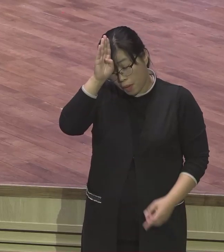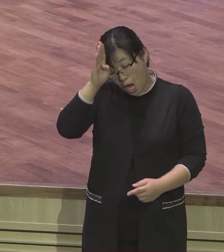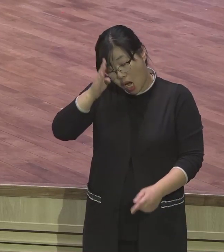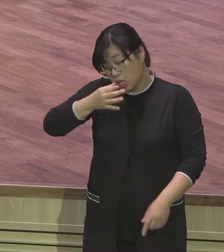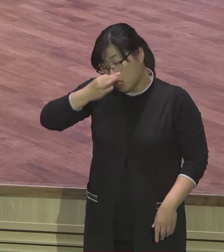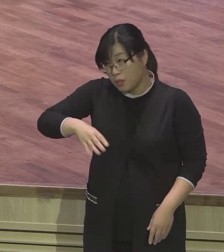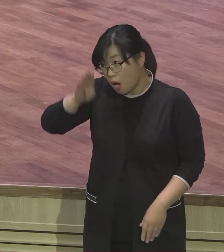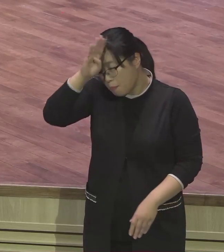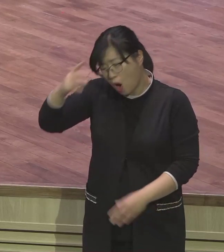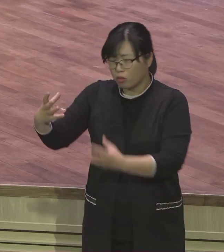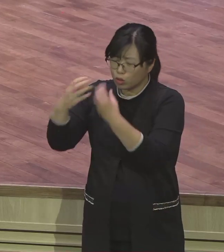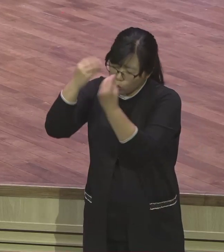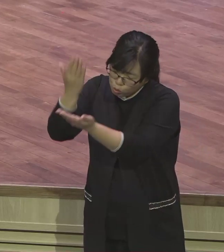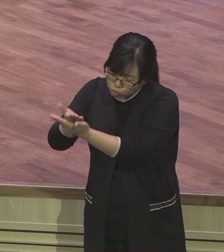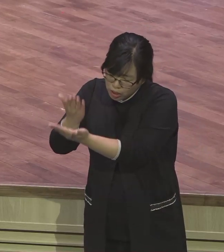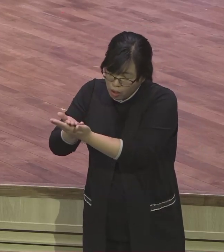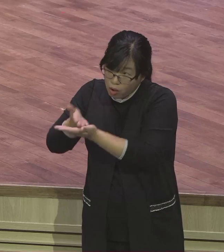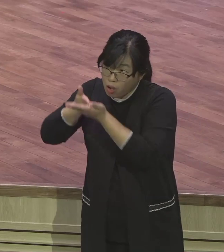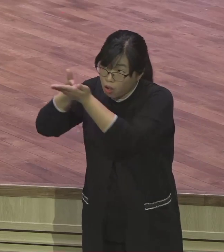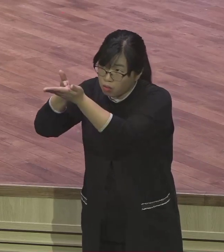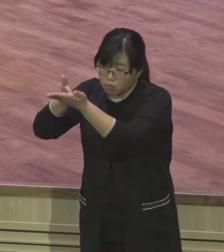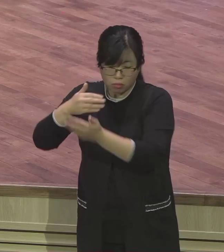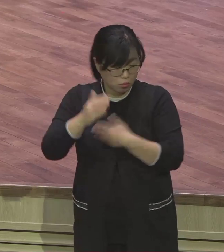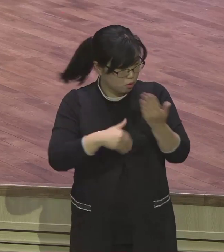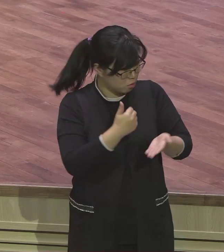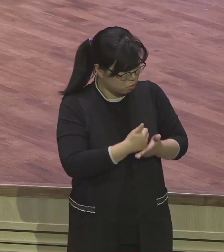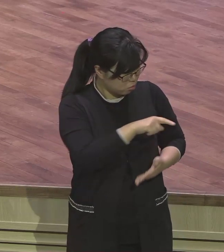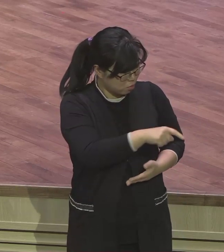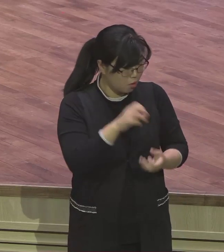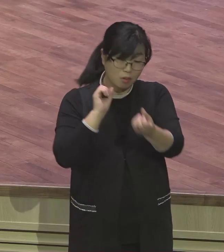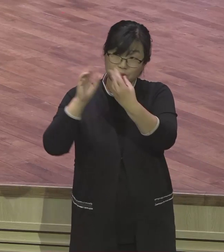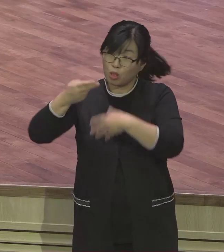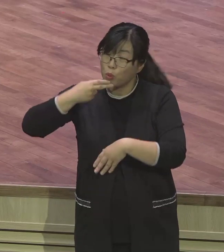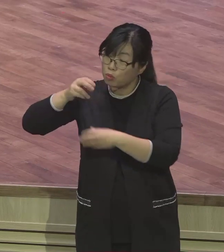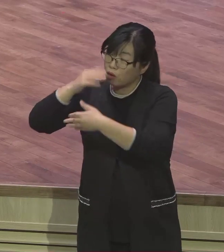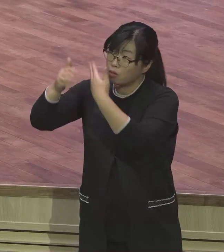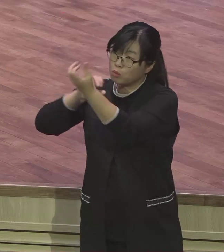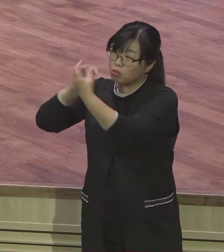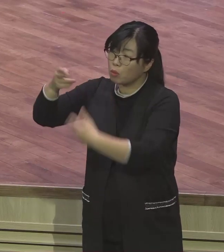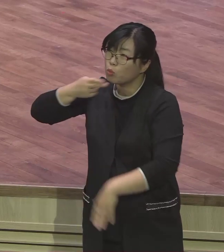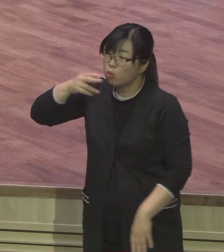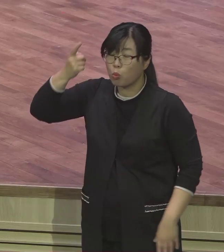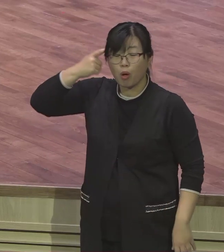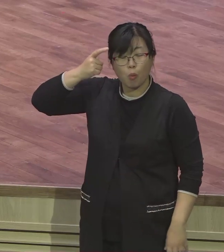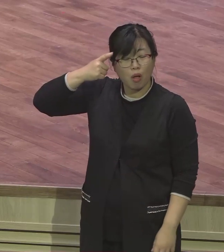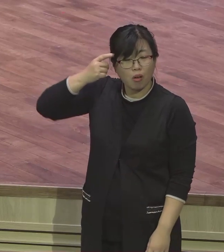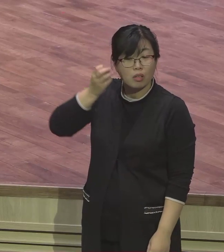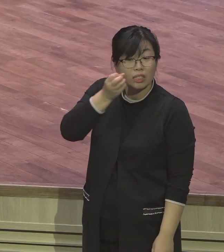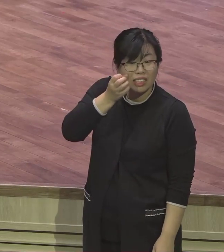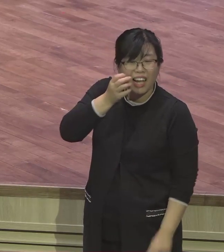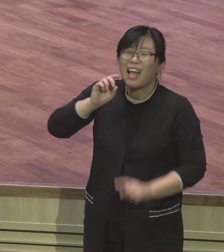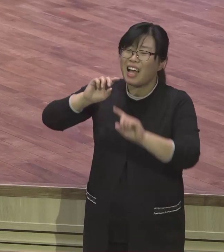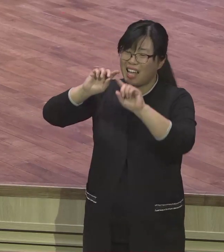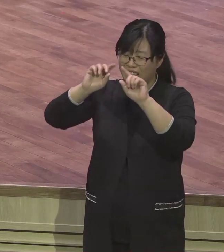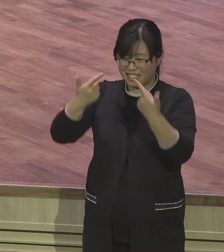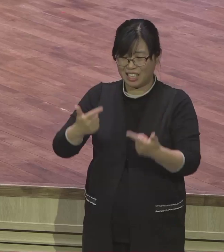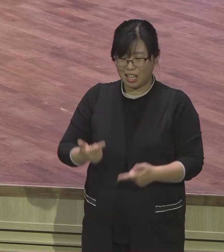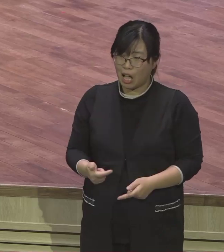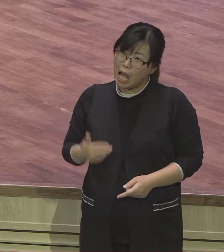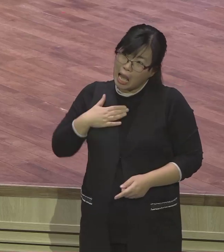깨달으시기 바랍니다 깨달아야 돼요 고쳐주십시오 주십시오 그게 아니란 말이에요 왜 이랬습니까 이 문제가 왜 나게